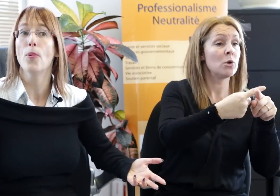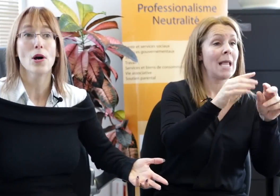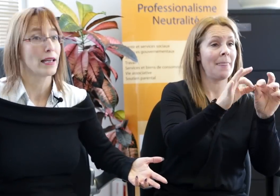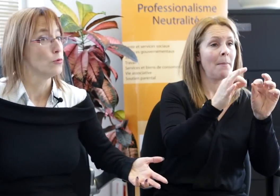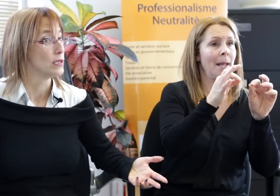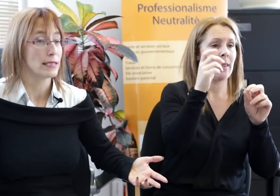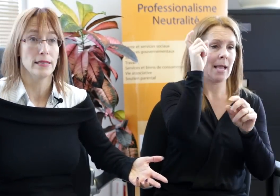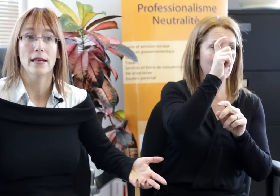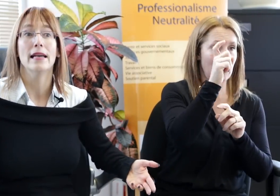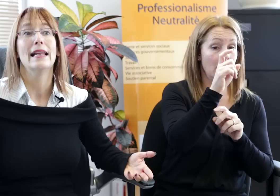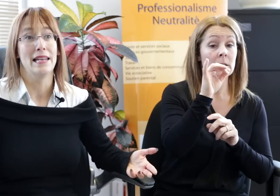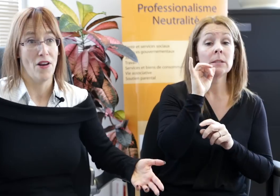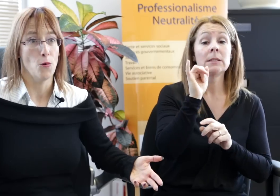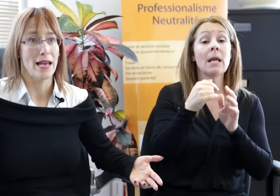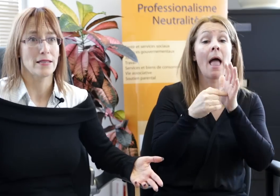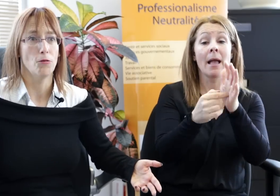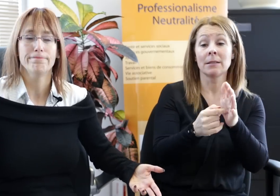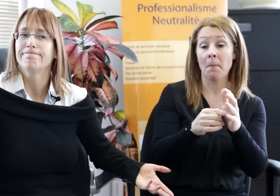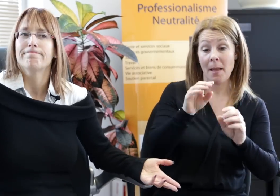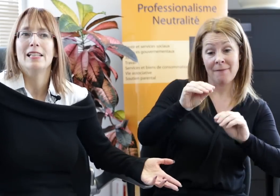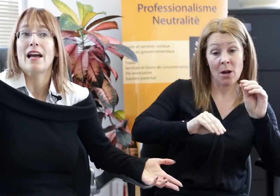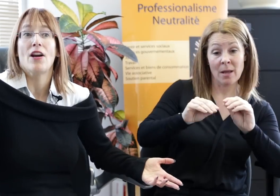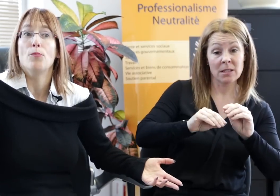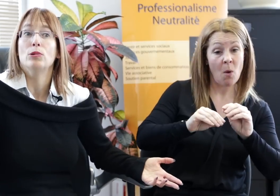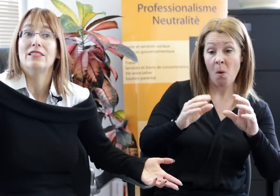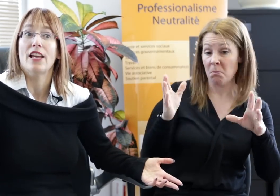pas réussi l'évaluation, il ne travaille pas au CV.